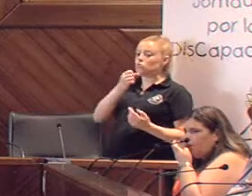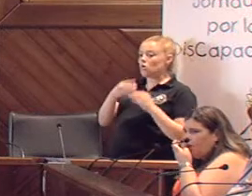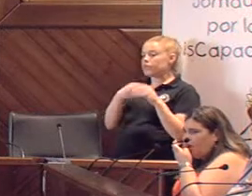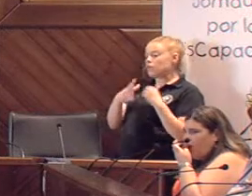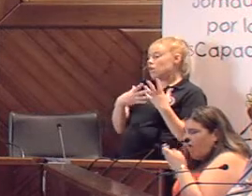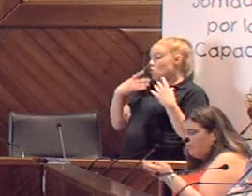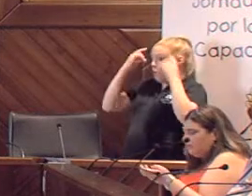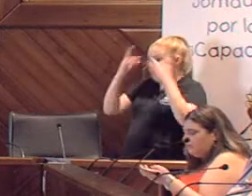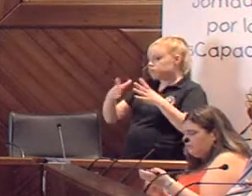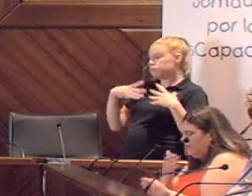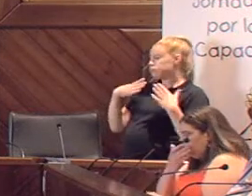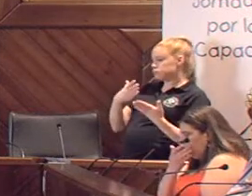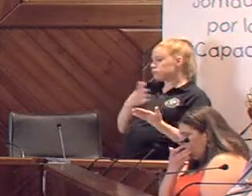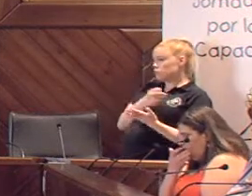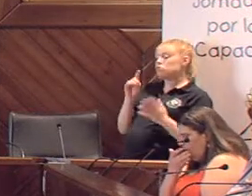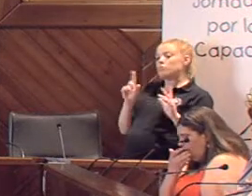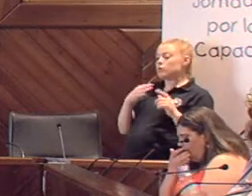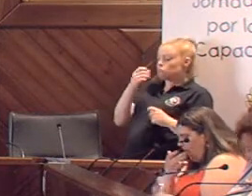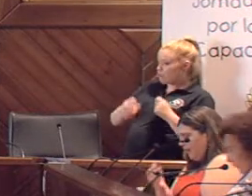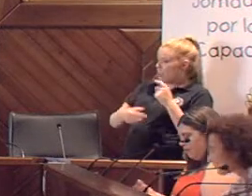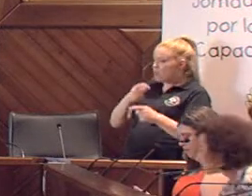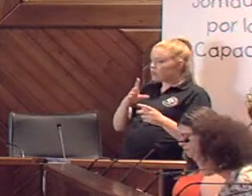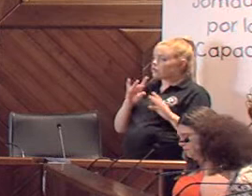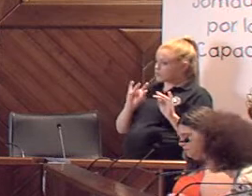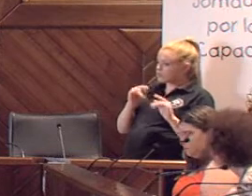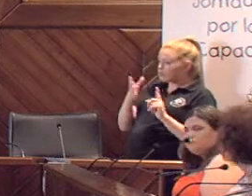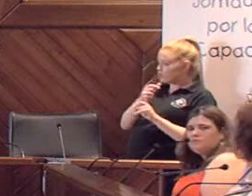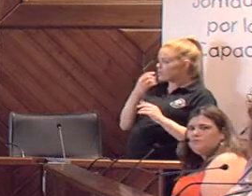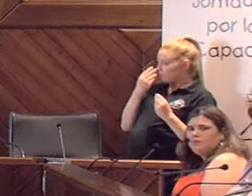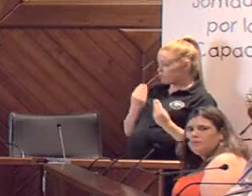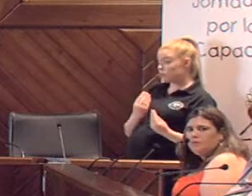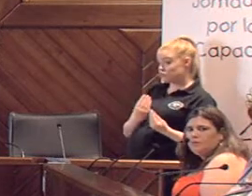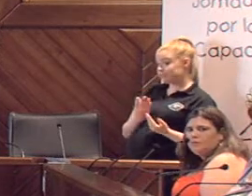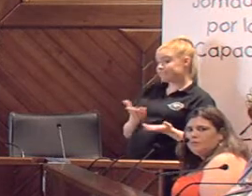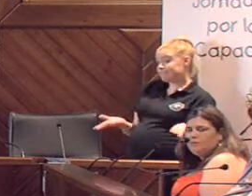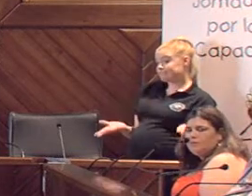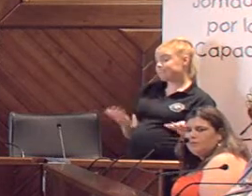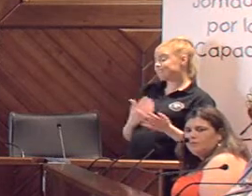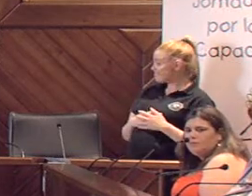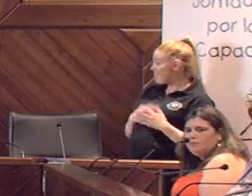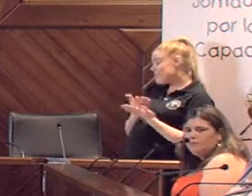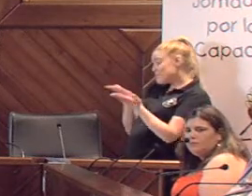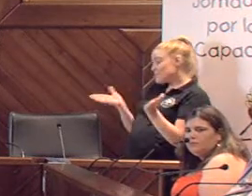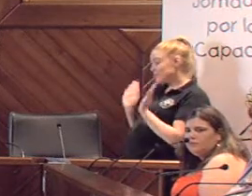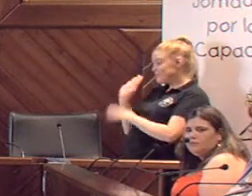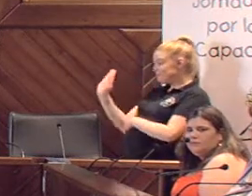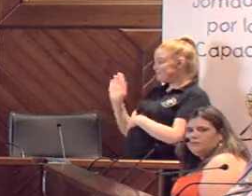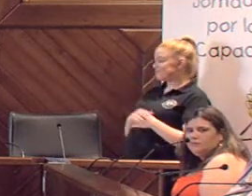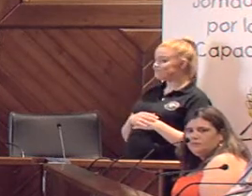de golpe, pero que sí, quizá, pues, poco a poco, granito a granito, pues, se puede conseguir bastante. Entonces, ahí queda nuestra propuesta.